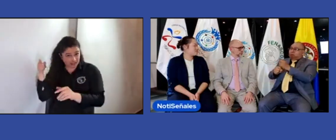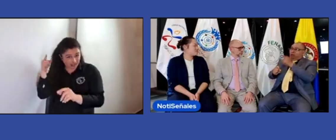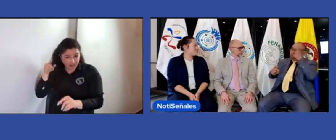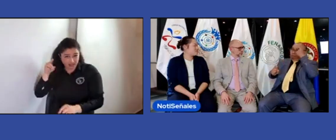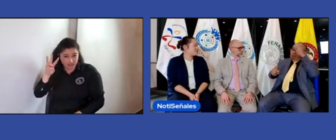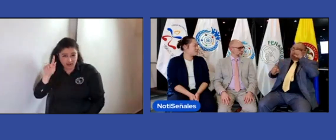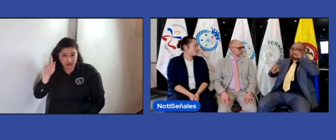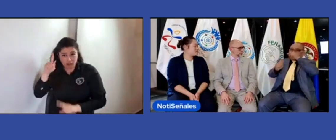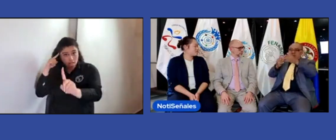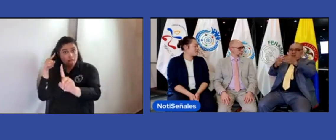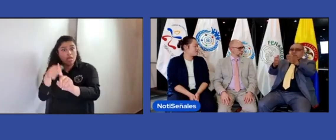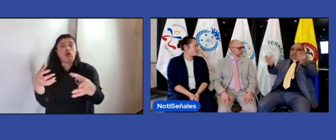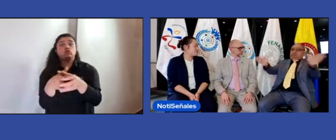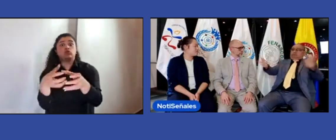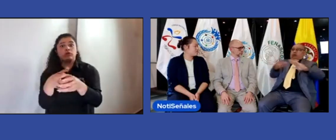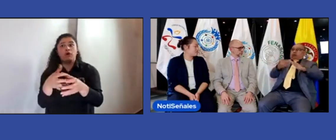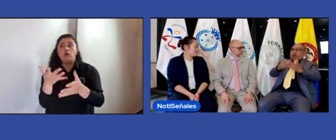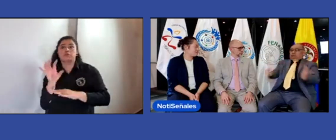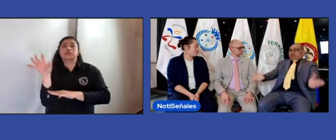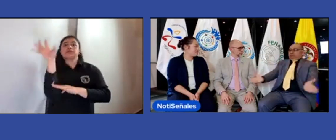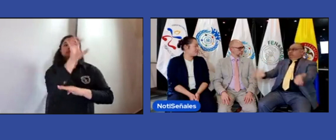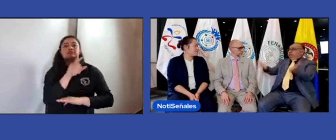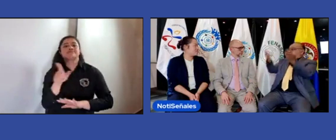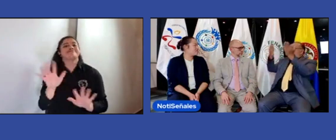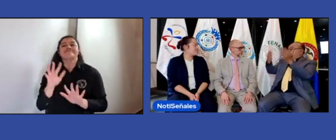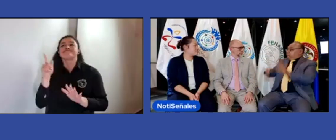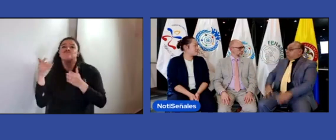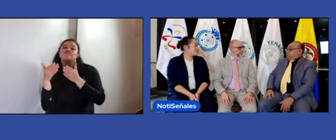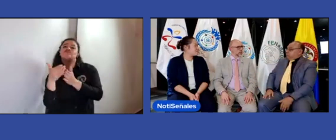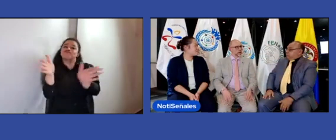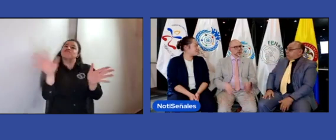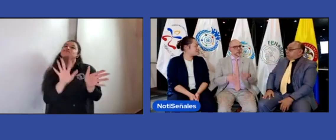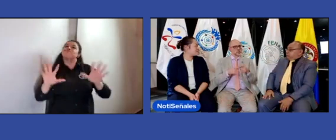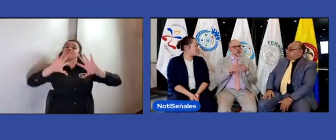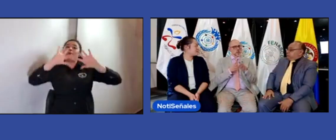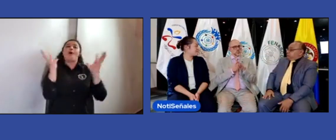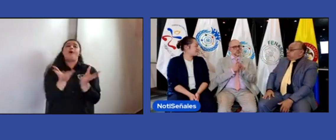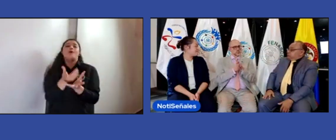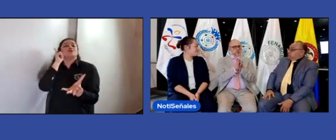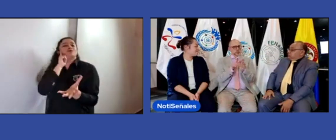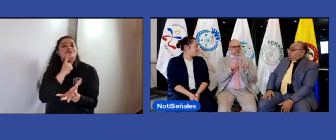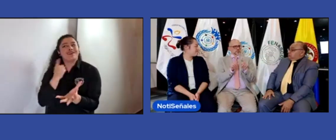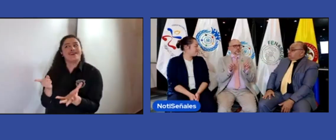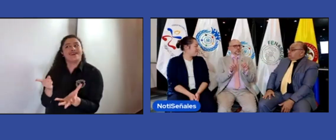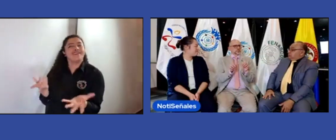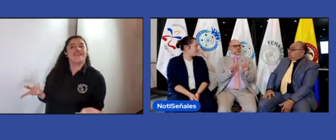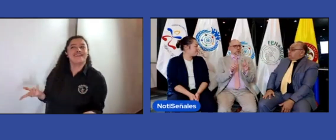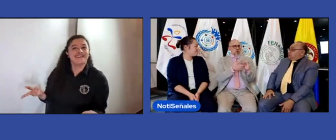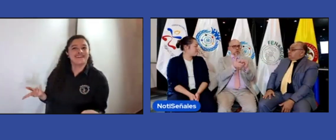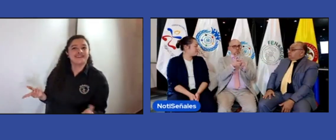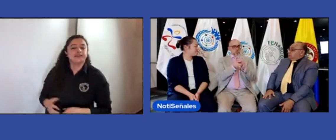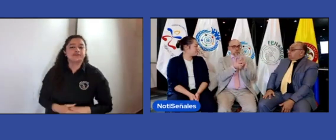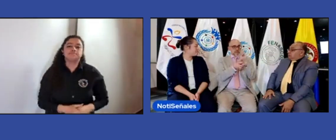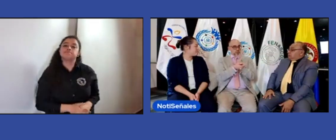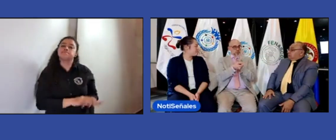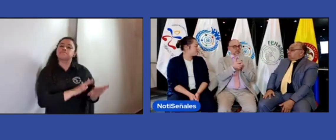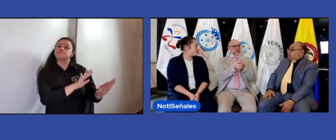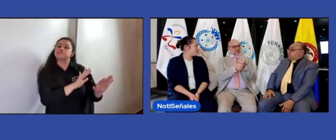trabajo de las asociaciones sino que es un trabajo que se abre a toda la comunidad sorda para mejorar el progreso para llegar a ese progreso de la comunidad